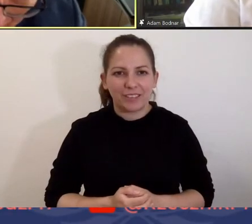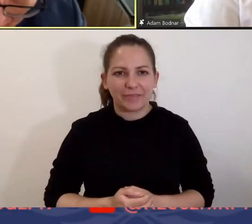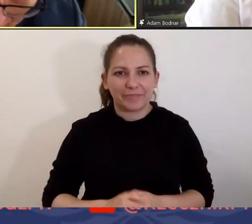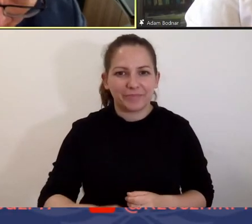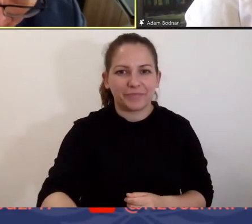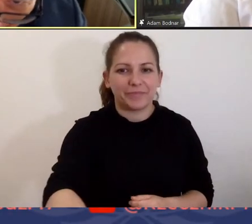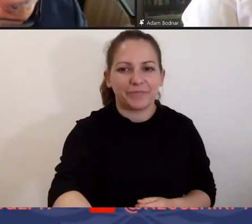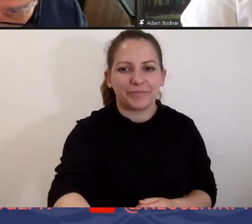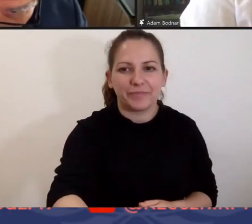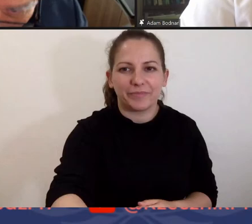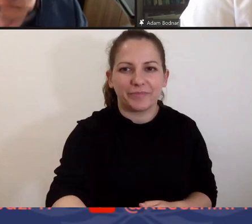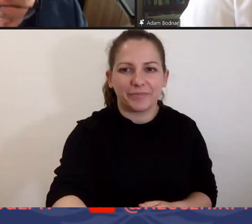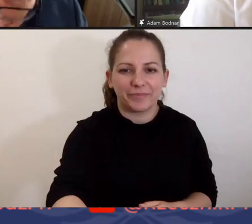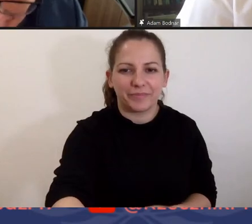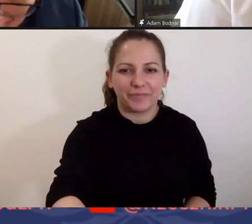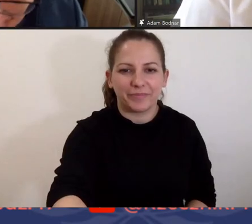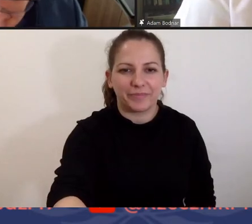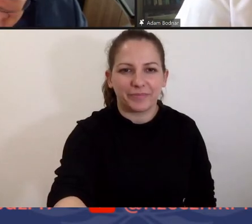Dziękujemy bardzo.